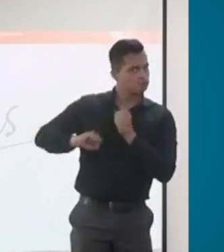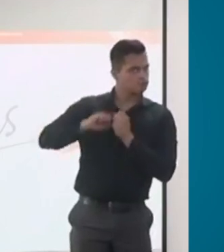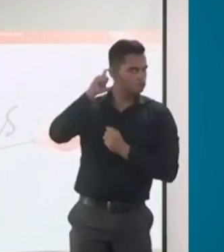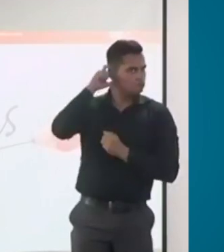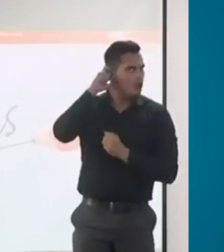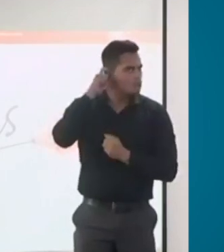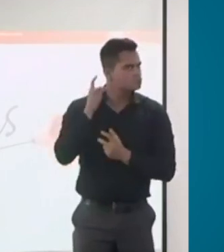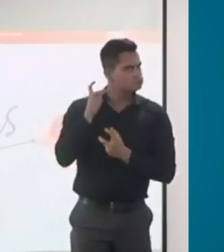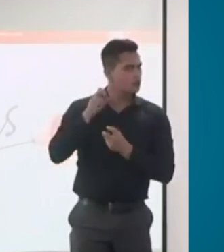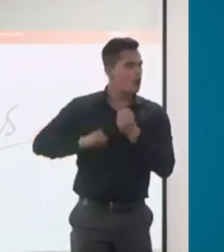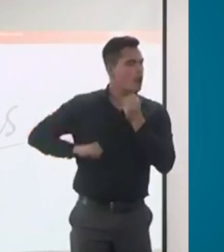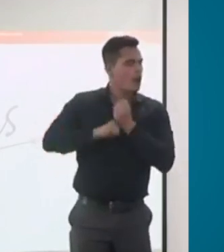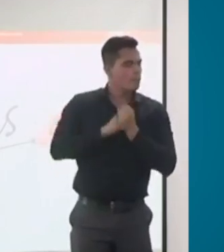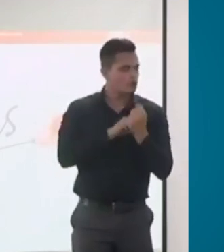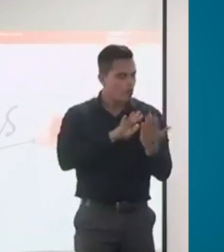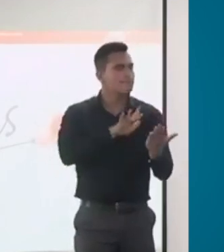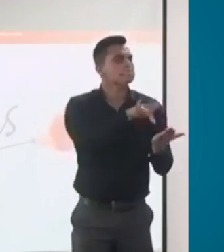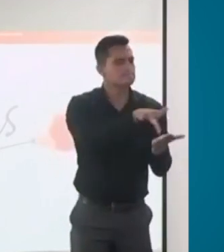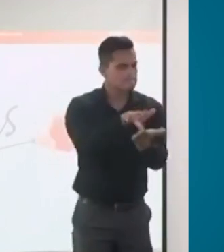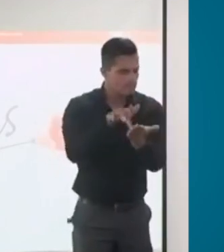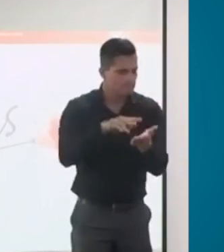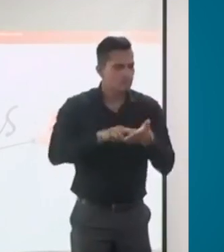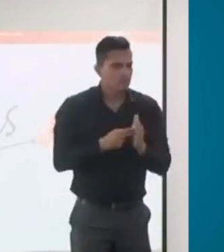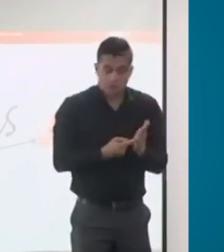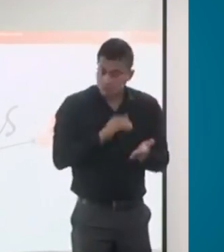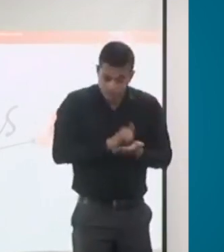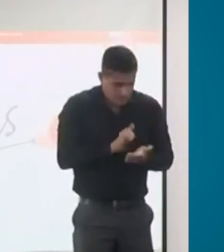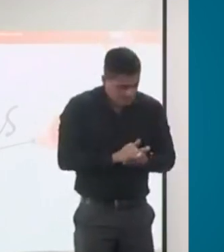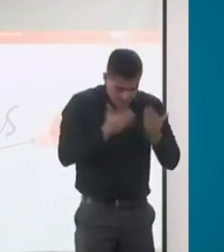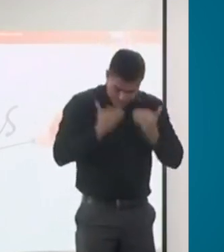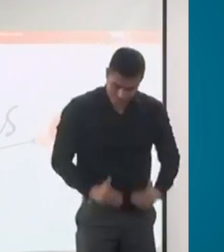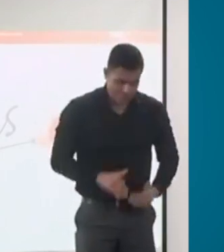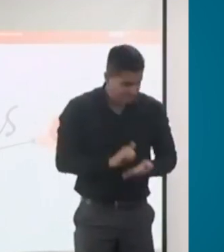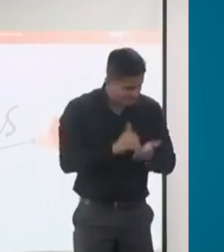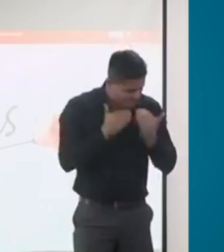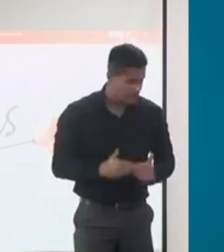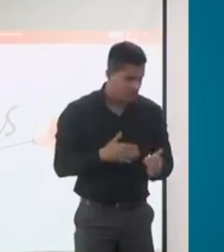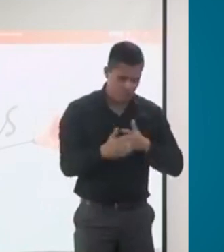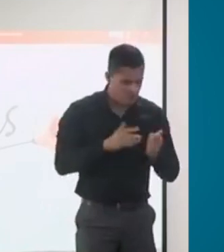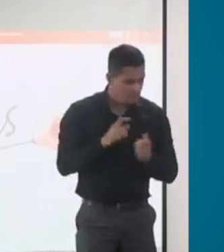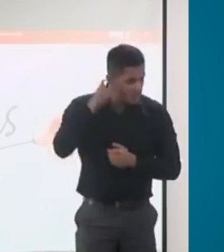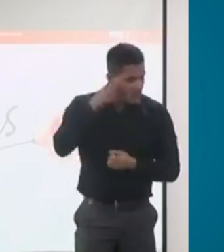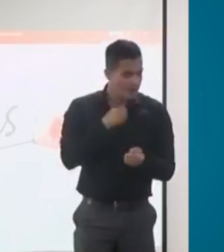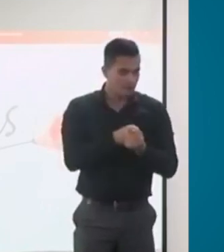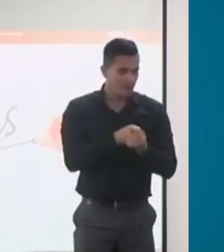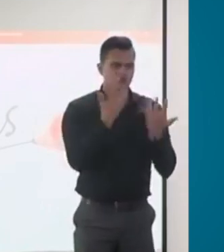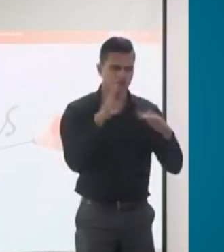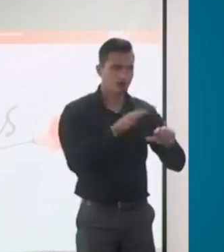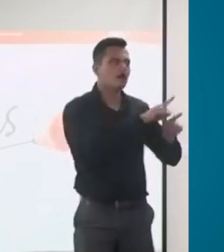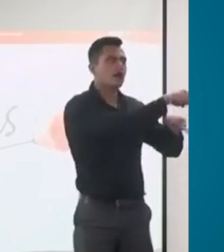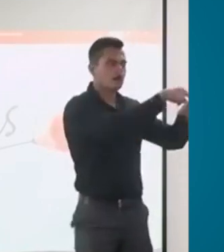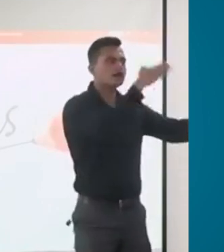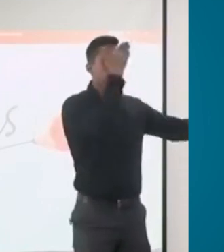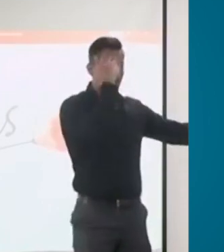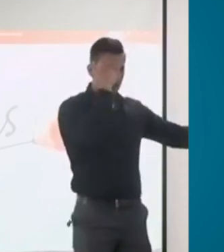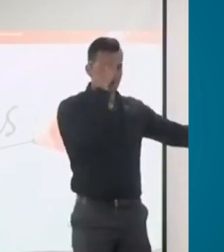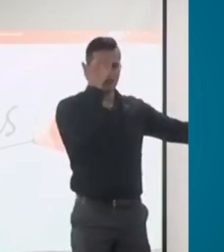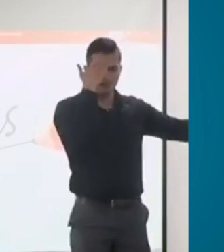la participación y la interacción de las personas en el proceso. Entonces, a partir de ahora todo